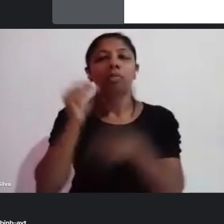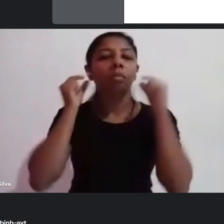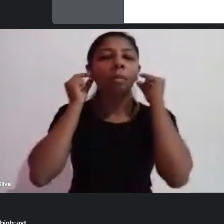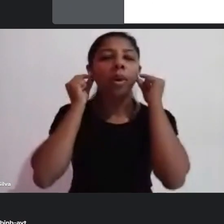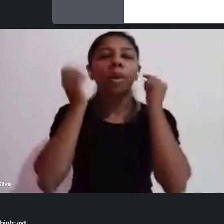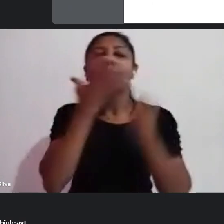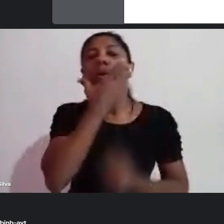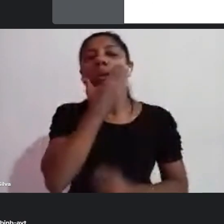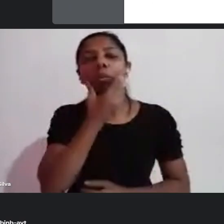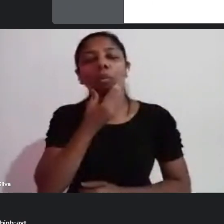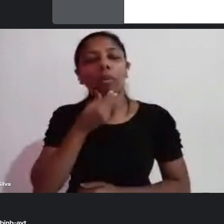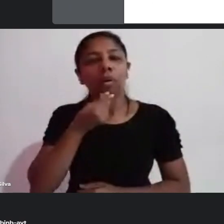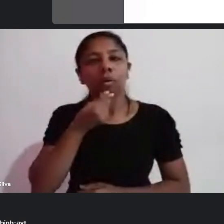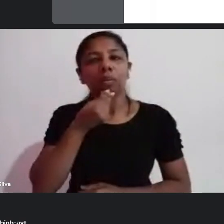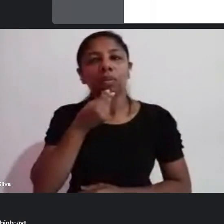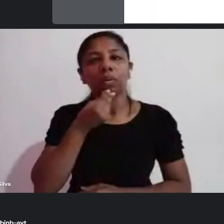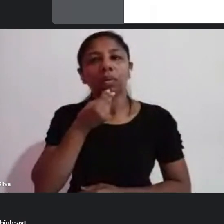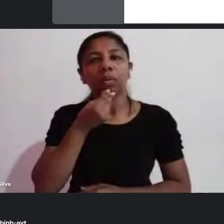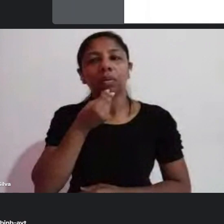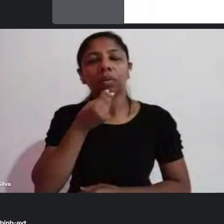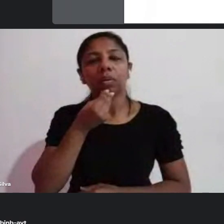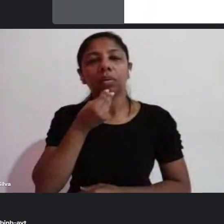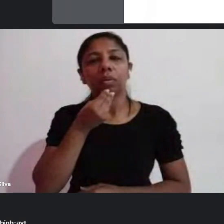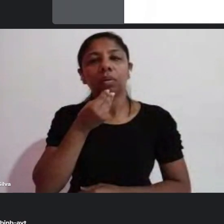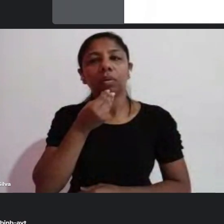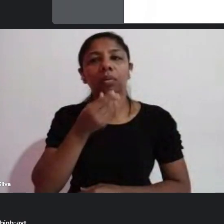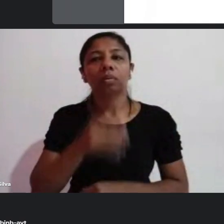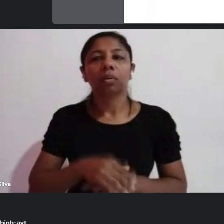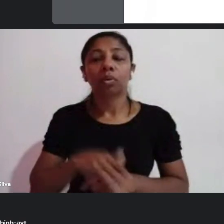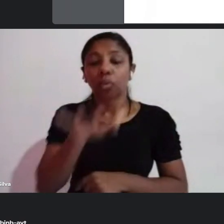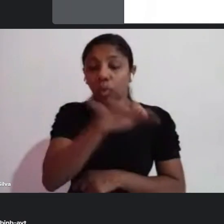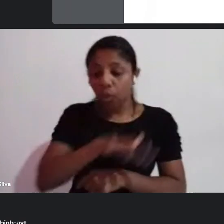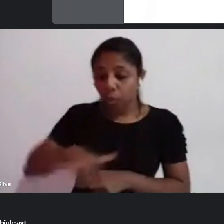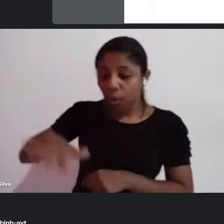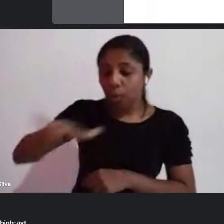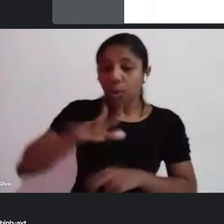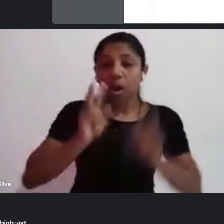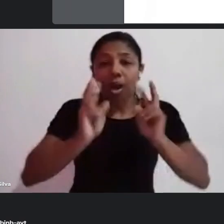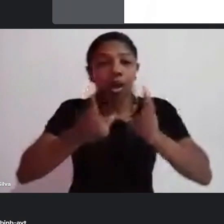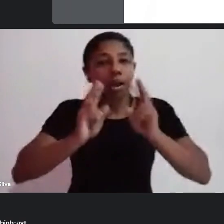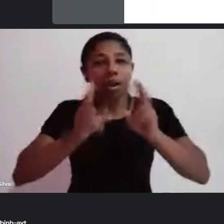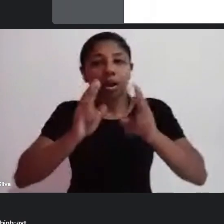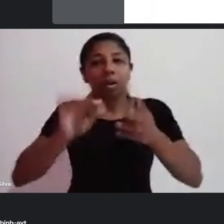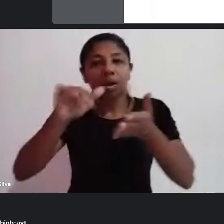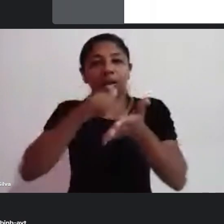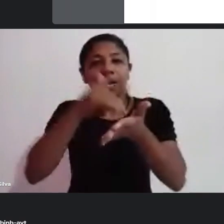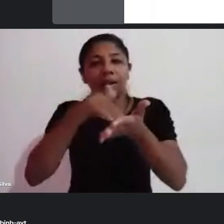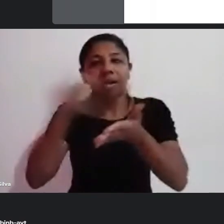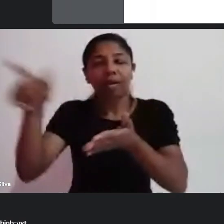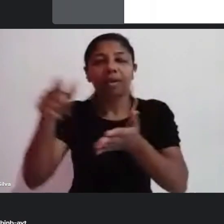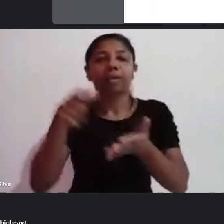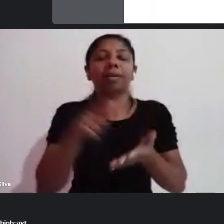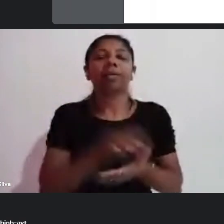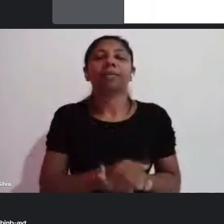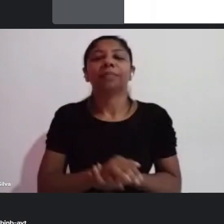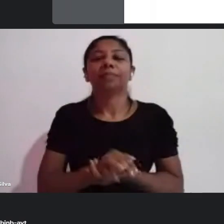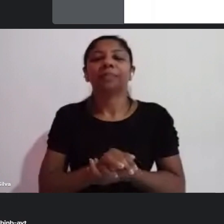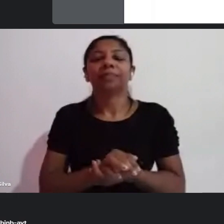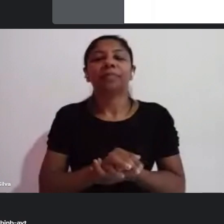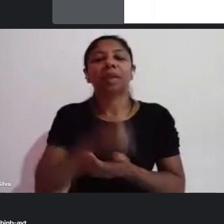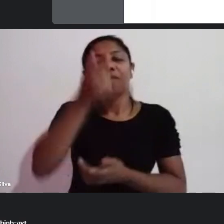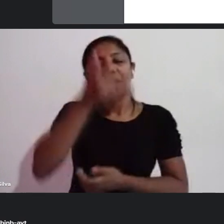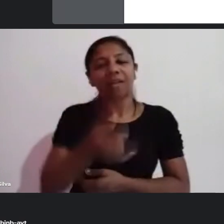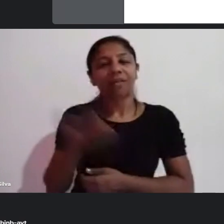e estou no mesmo ambiente que a secretária se encontrava. A sala é